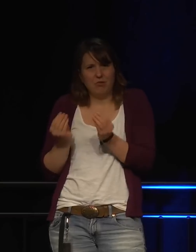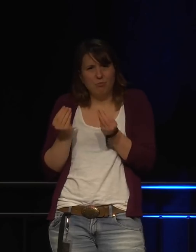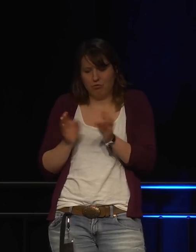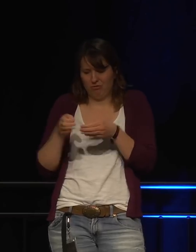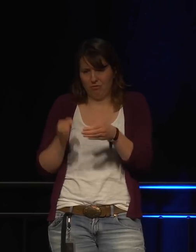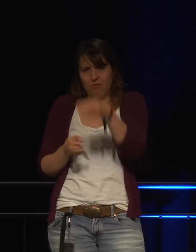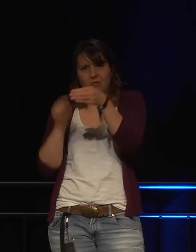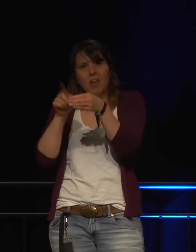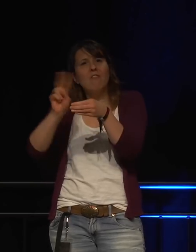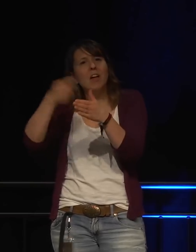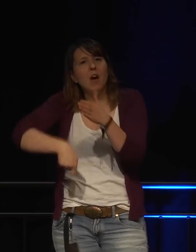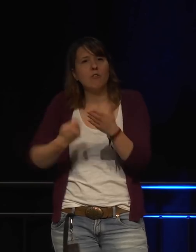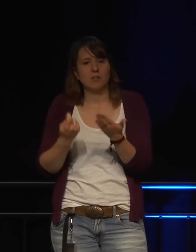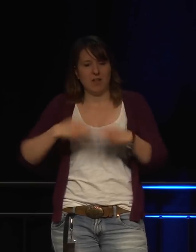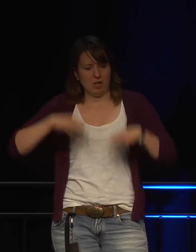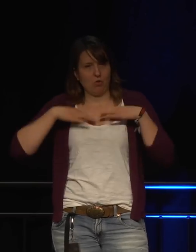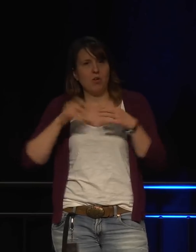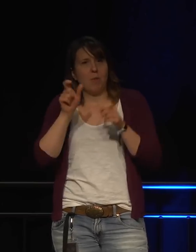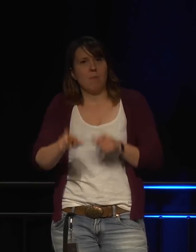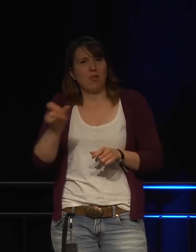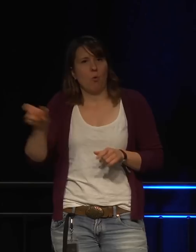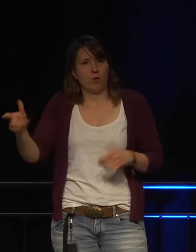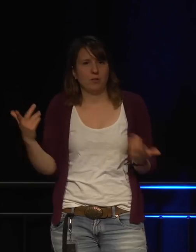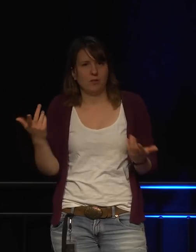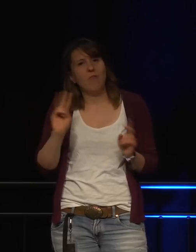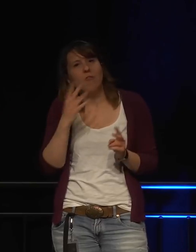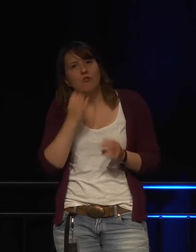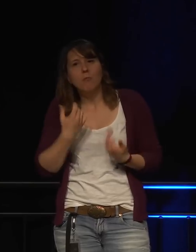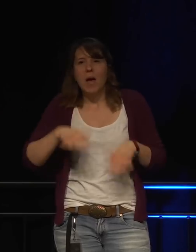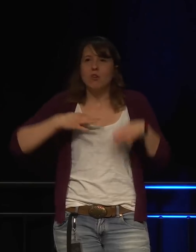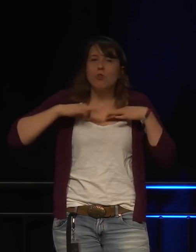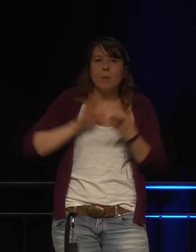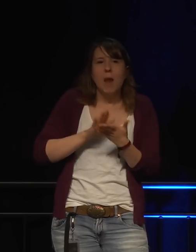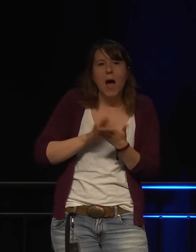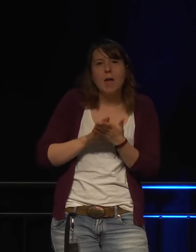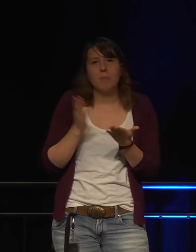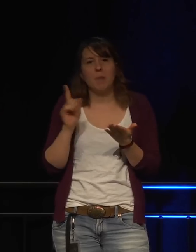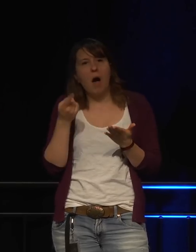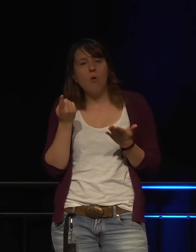gesunde Leute, die an einer gesunderen Ernährung interessiert sind.